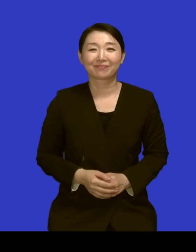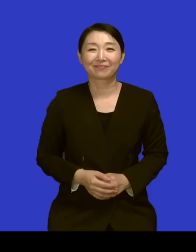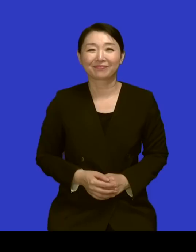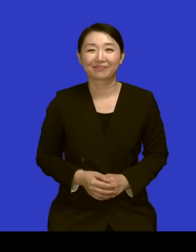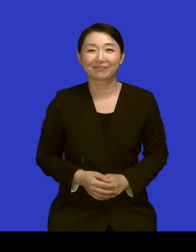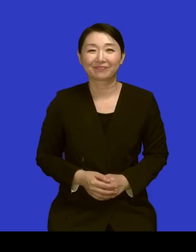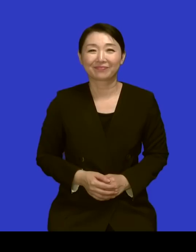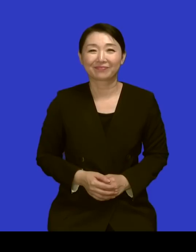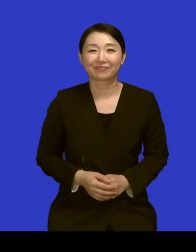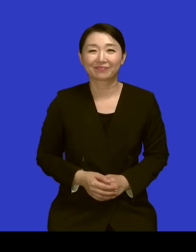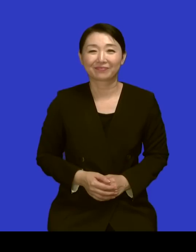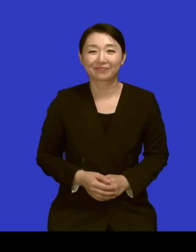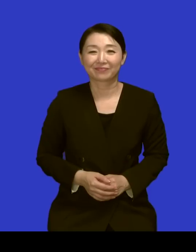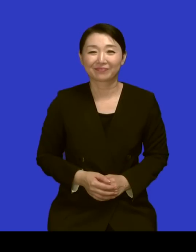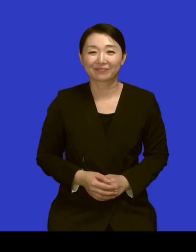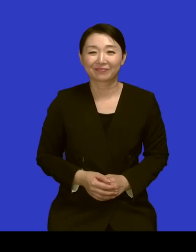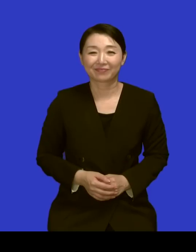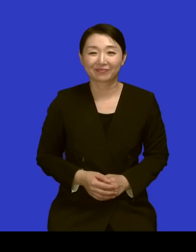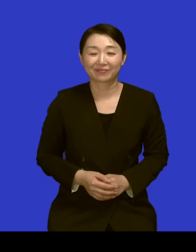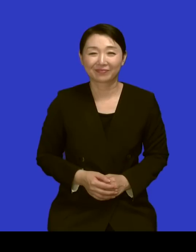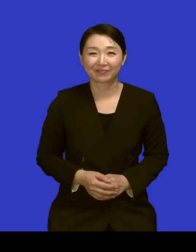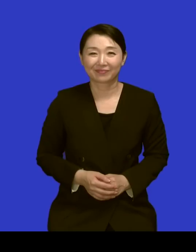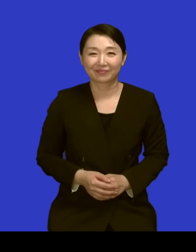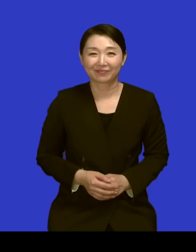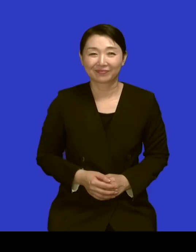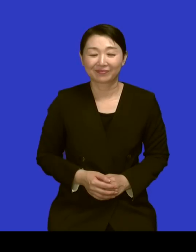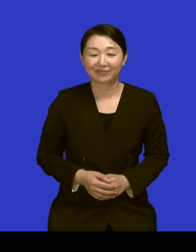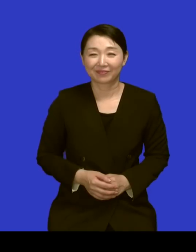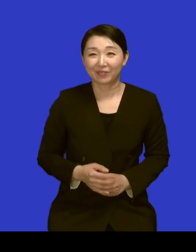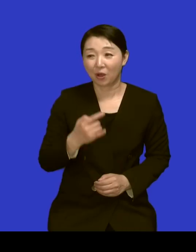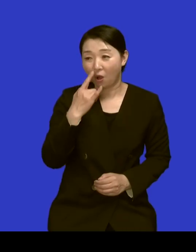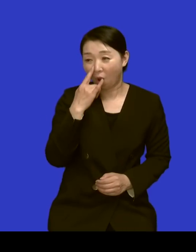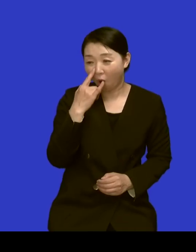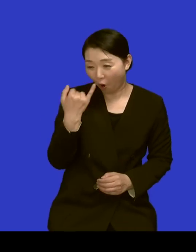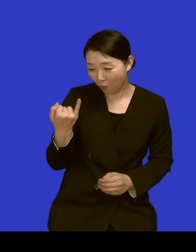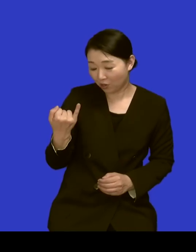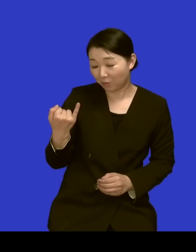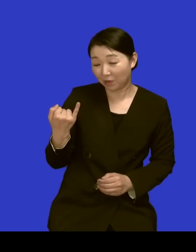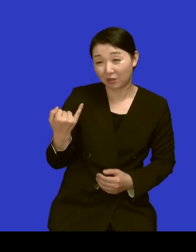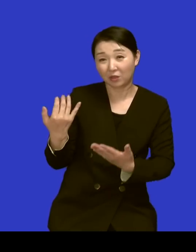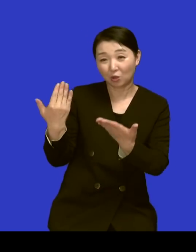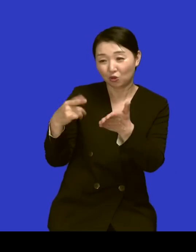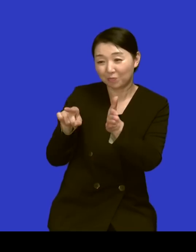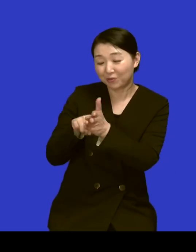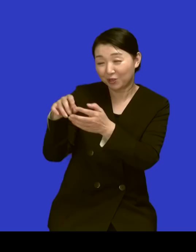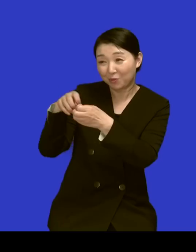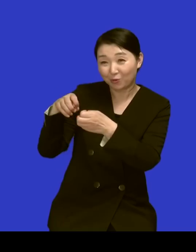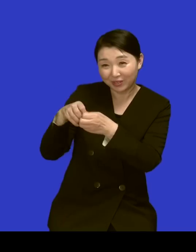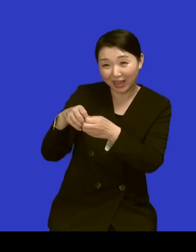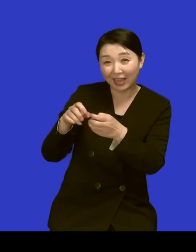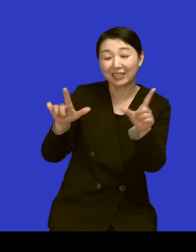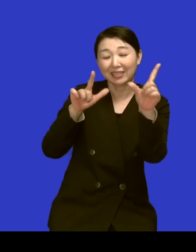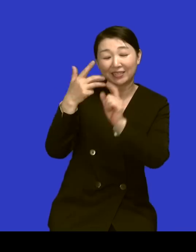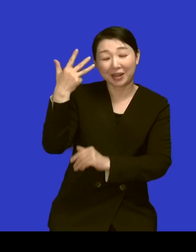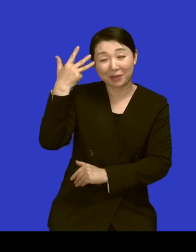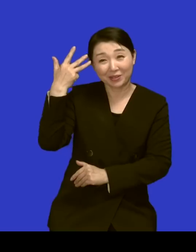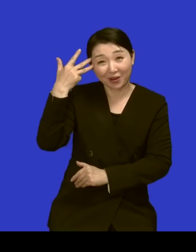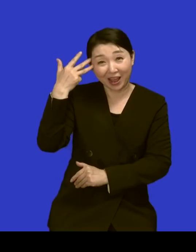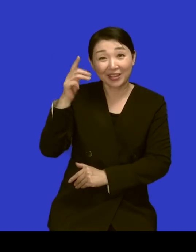아까 말씀하신 거 보니까 이제 어머니에게 물려받은 어떻게 보면 믿음의 유산 삶의 철학을 네 인내라고 하셨고 맞아요 수용